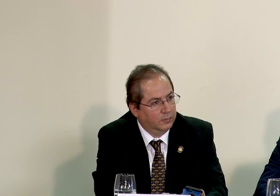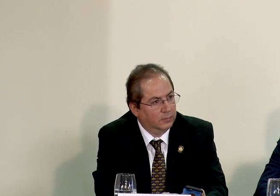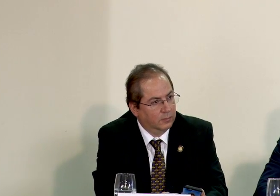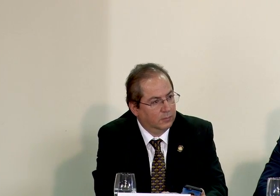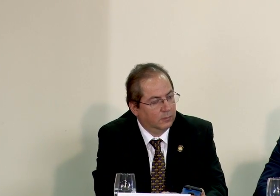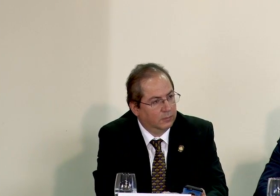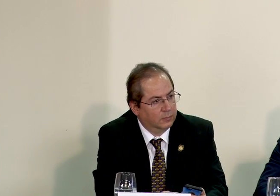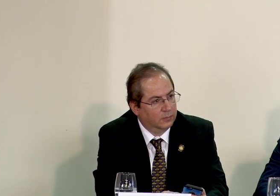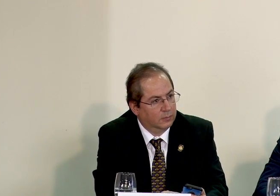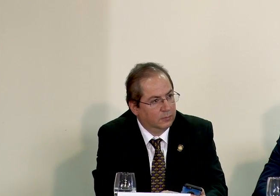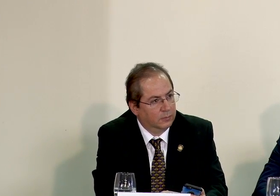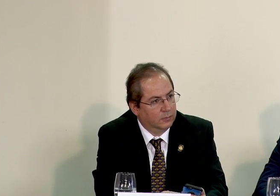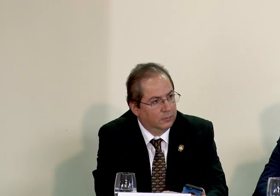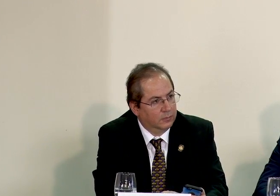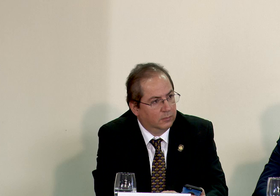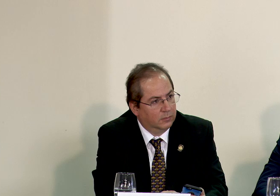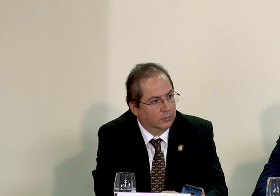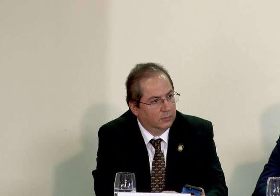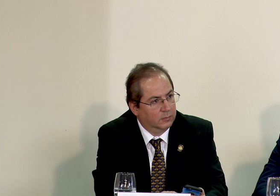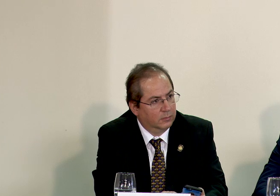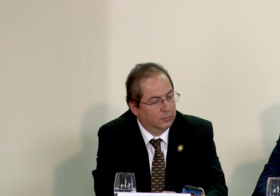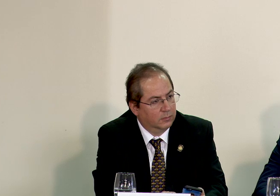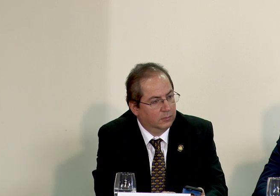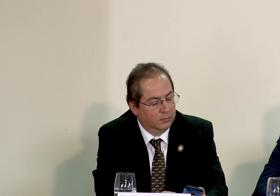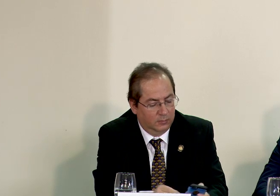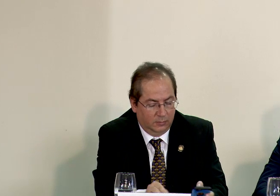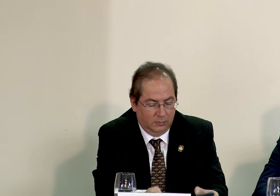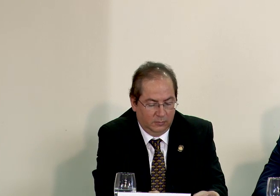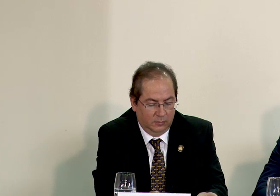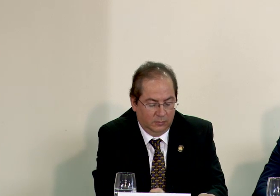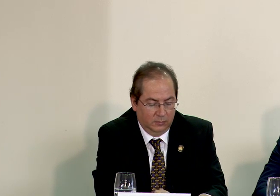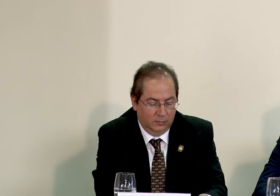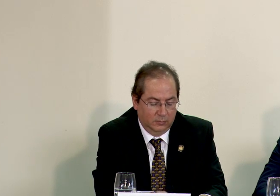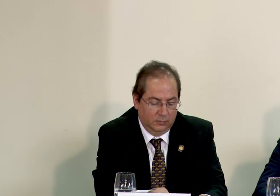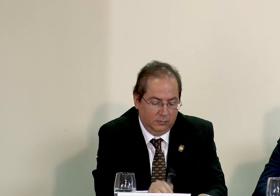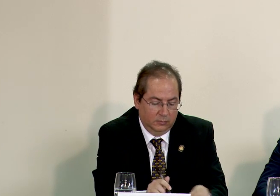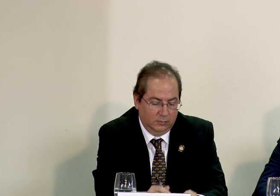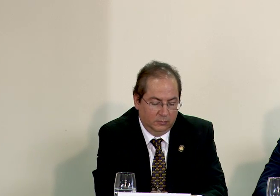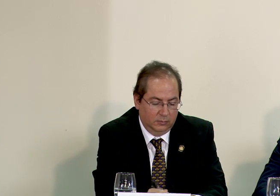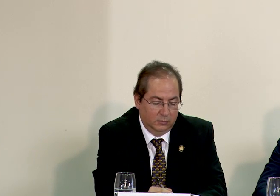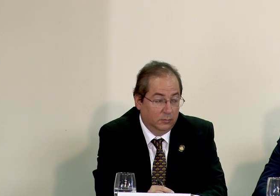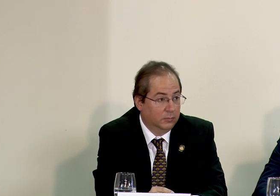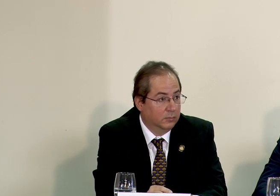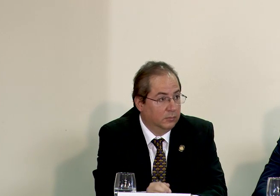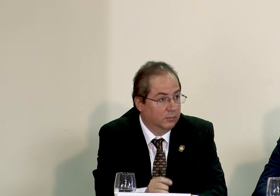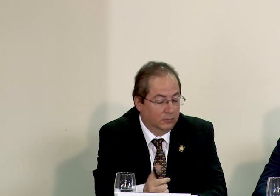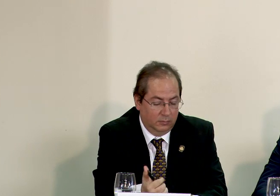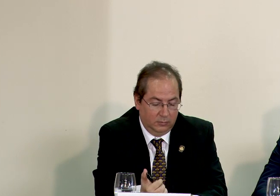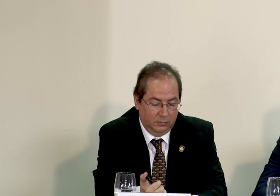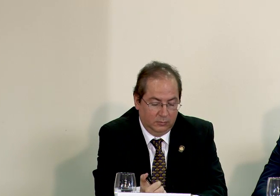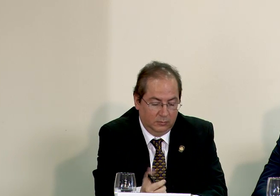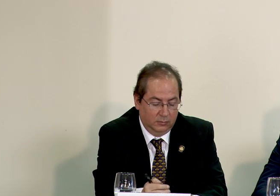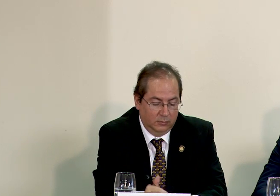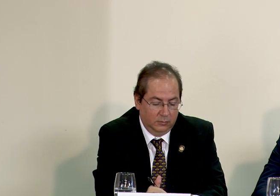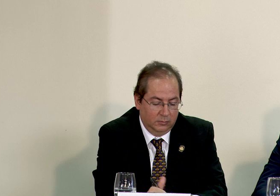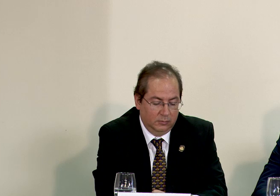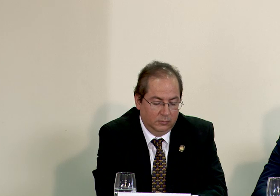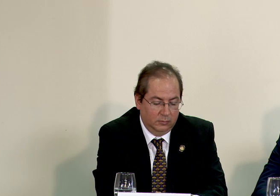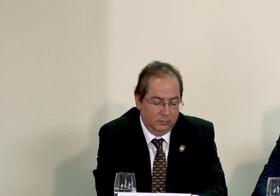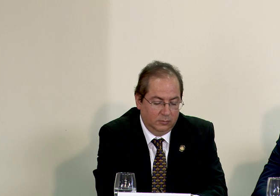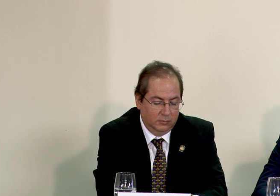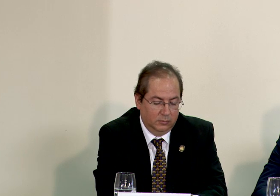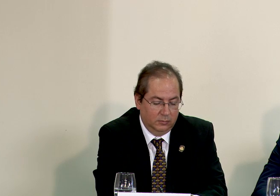tema en específico digamos cómo lo van a solucionar y la otra consulta es si en consejo de gobierno se habló algo sobre la negociación que está